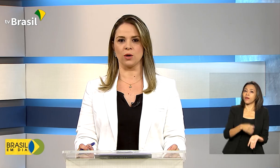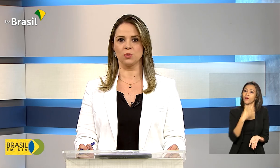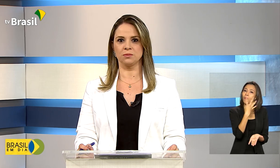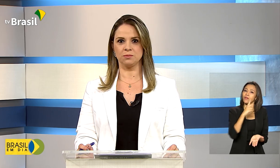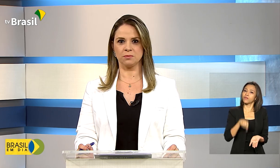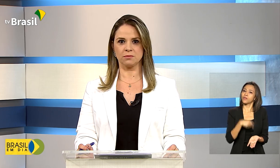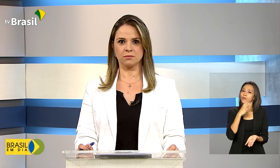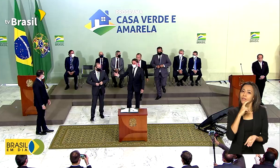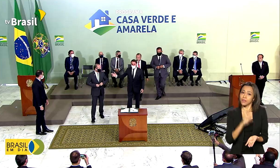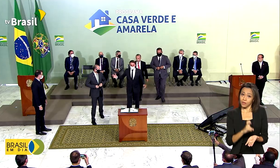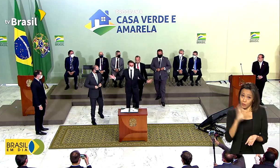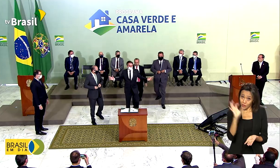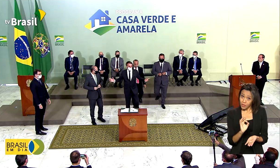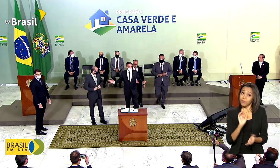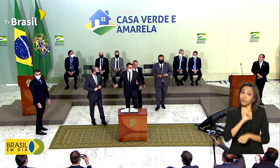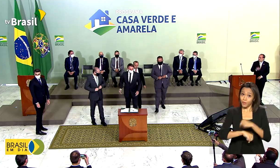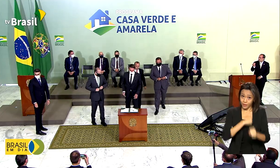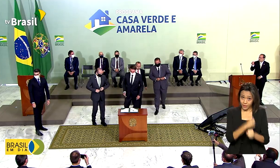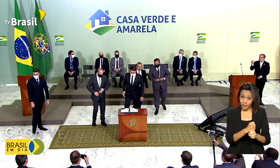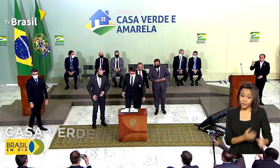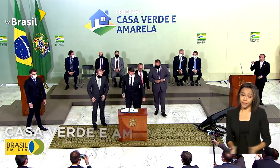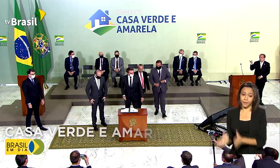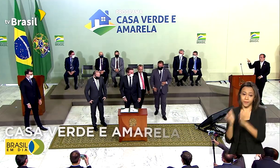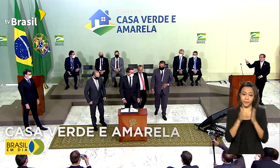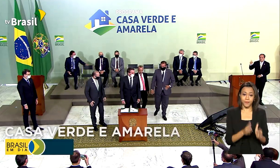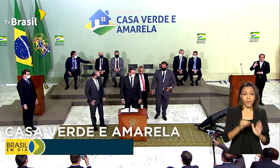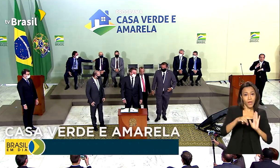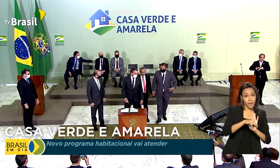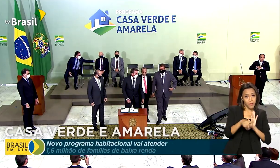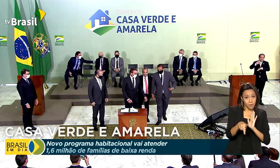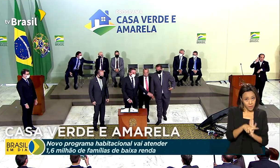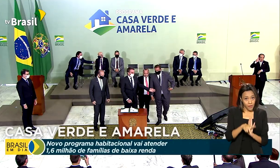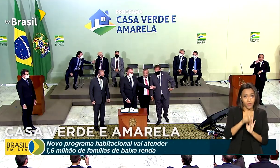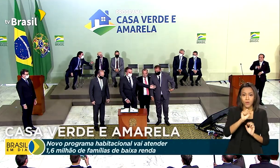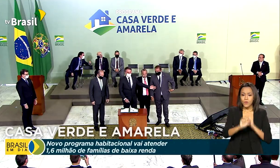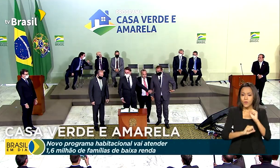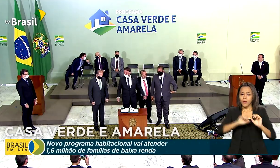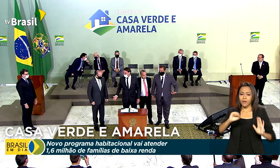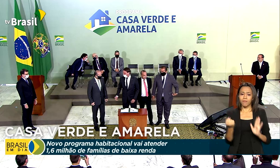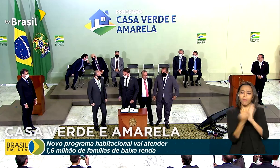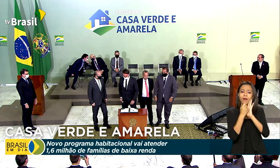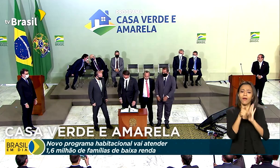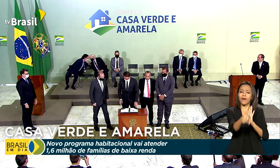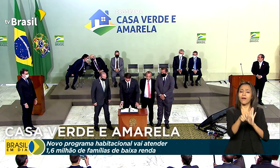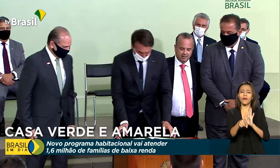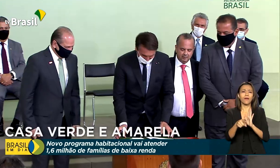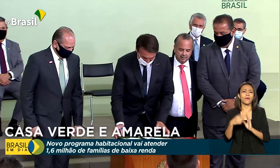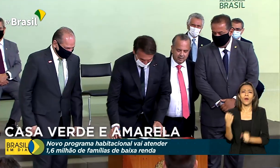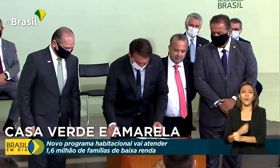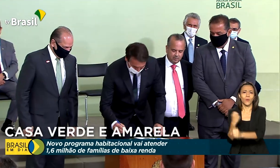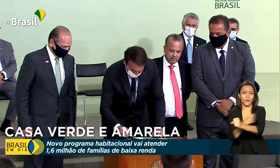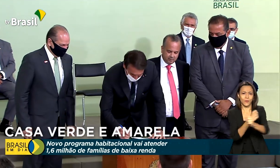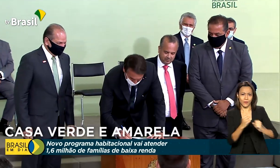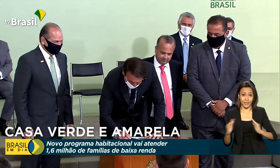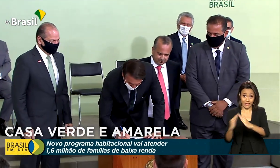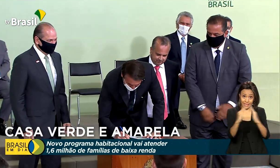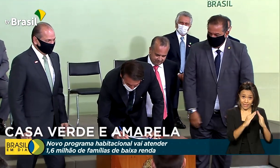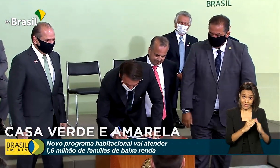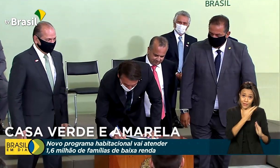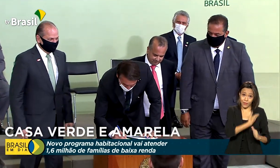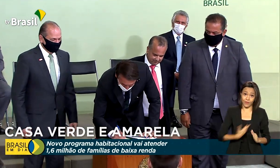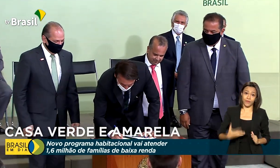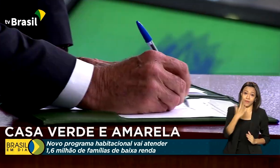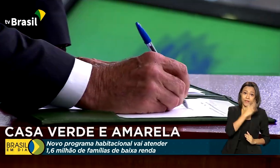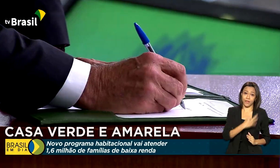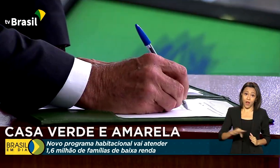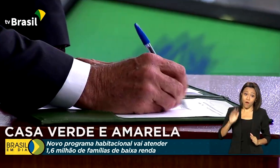ao ano. A medida provisória que marca a reformulação do programa de habitação do governo federal foi assinada